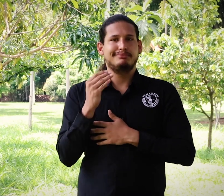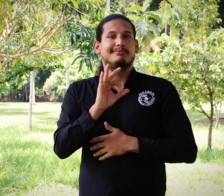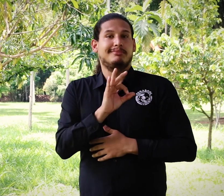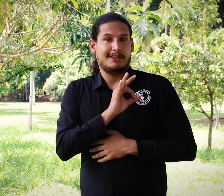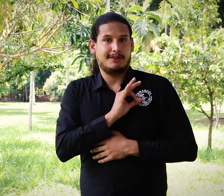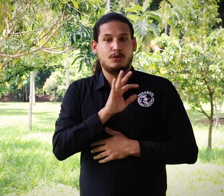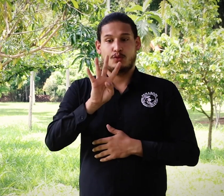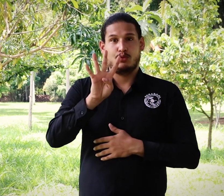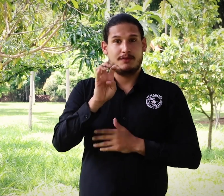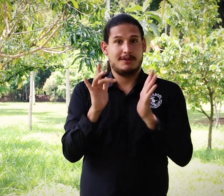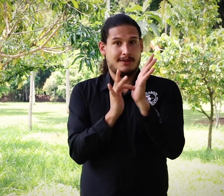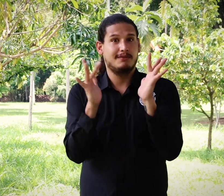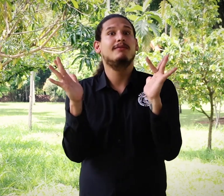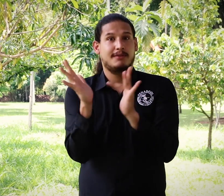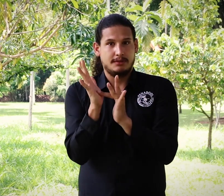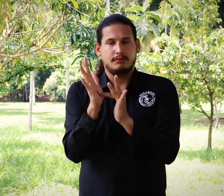pasado sábado, 9 de abril,